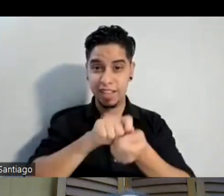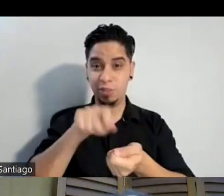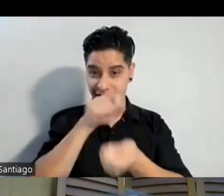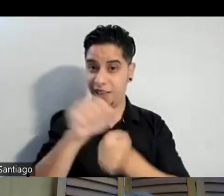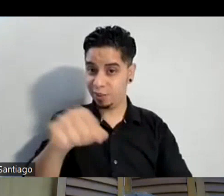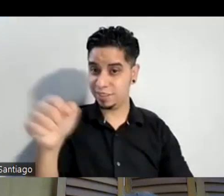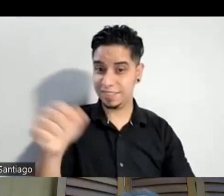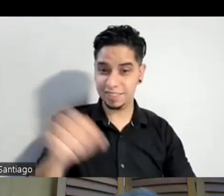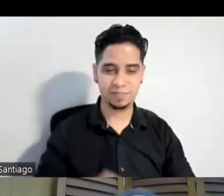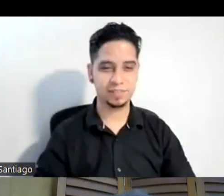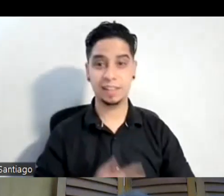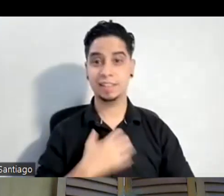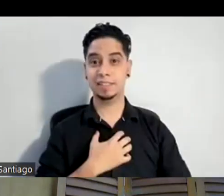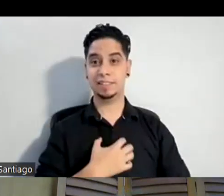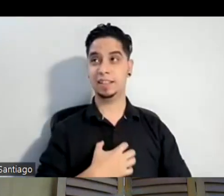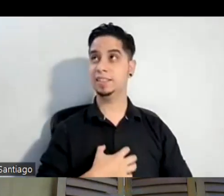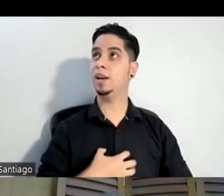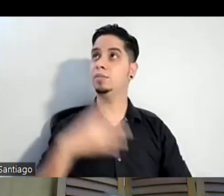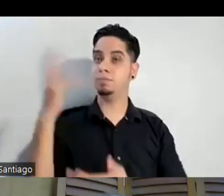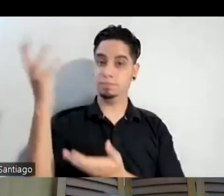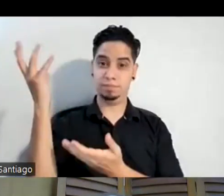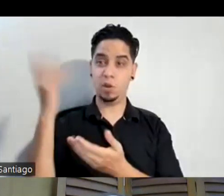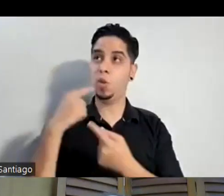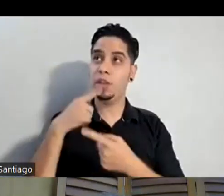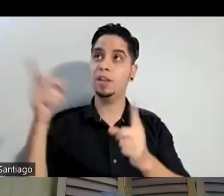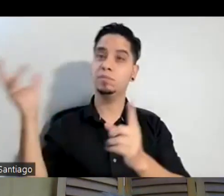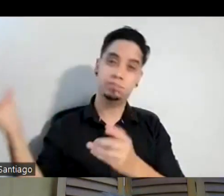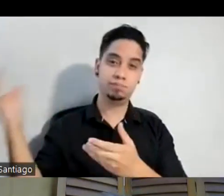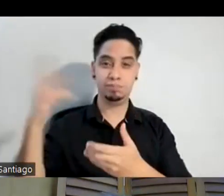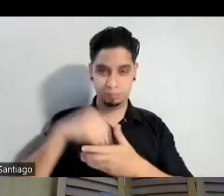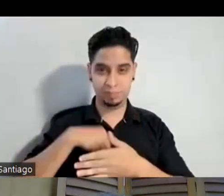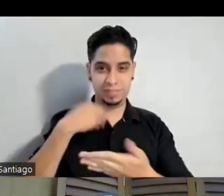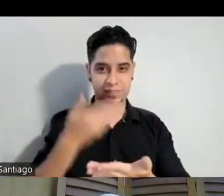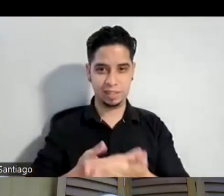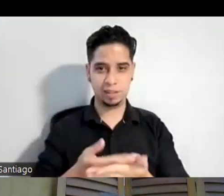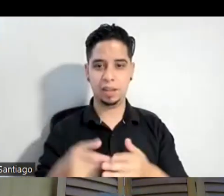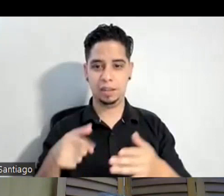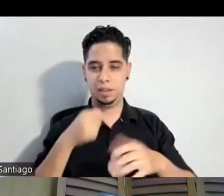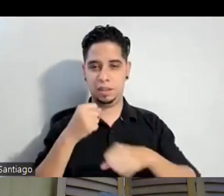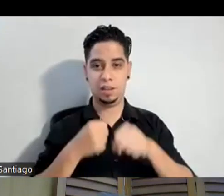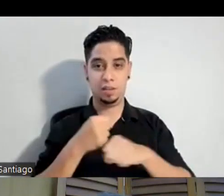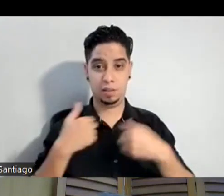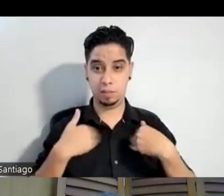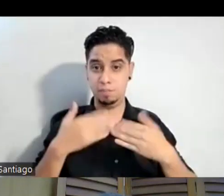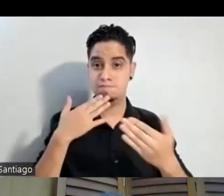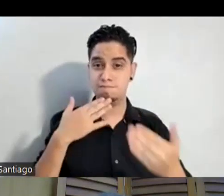deseos los deseos llegan y este año este año tengo que agradecer mucho verdad tengo que ser bien agradecida este año